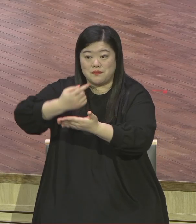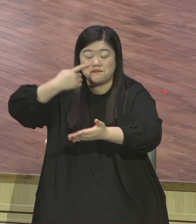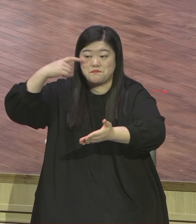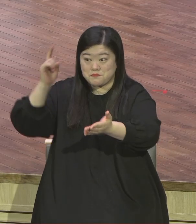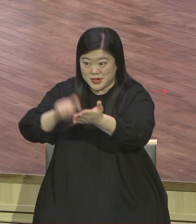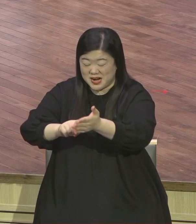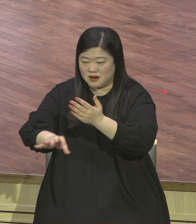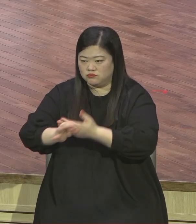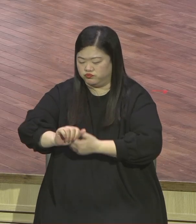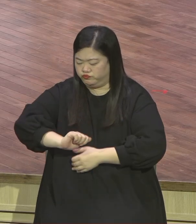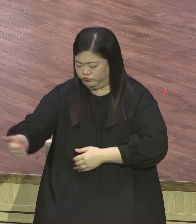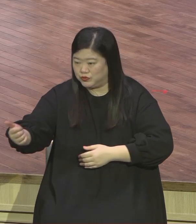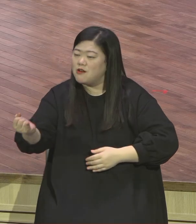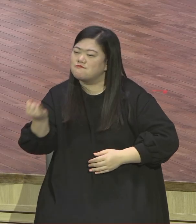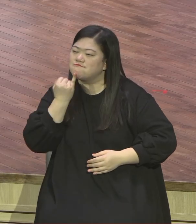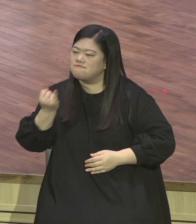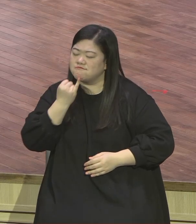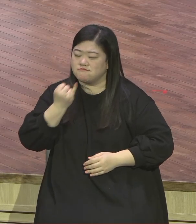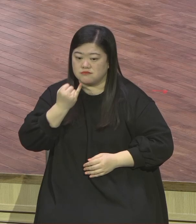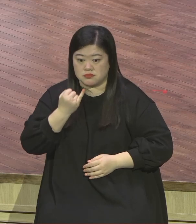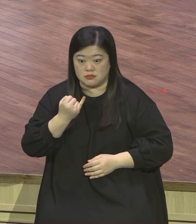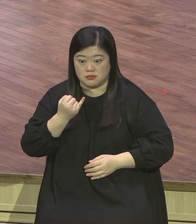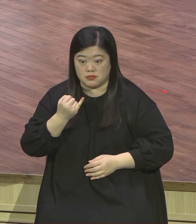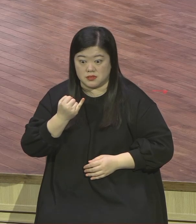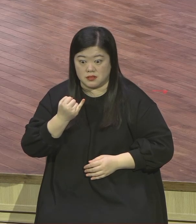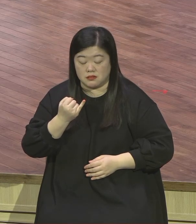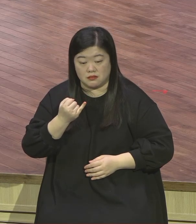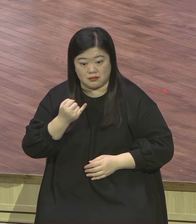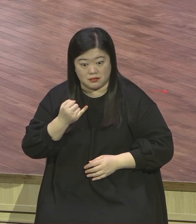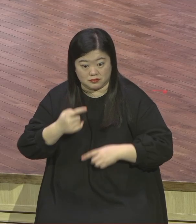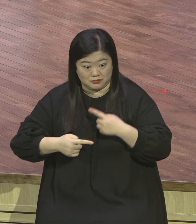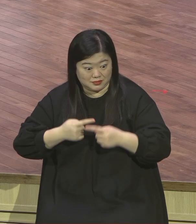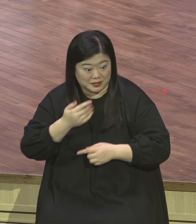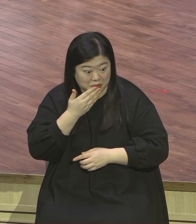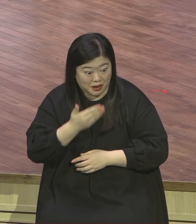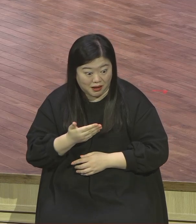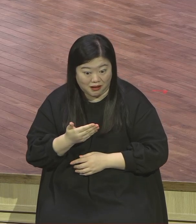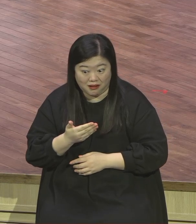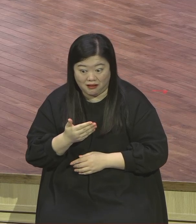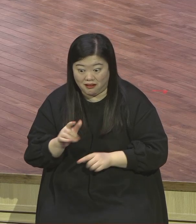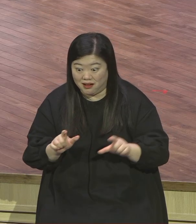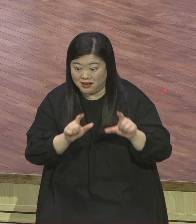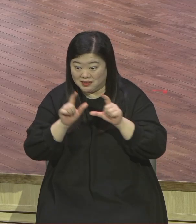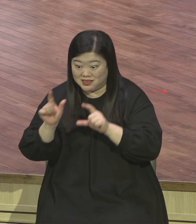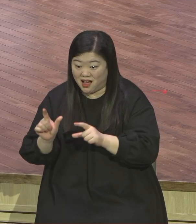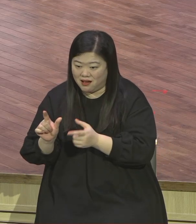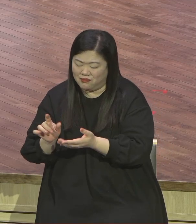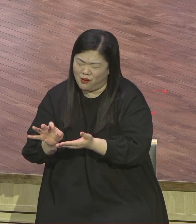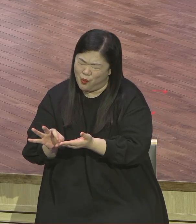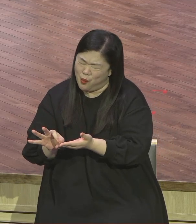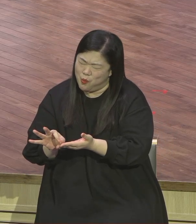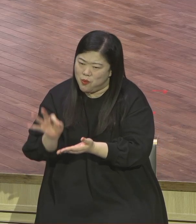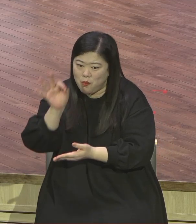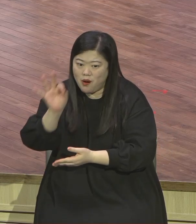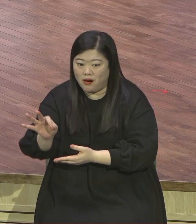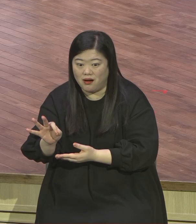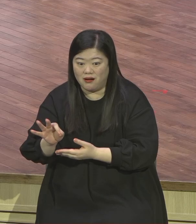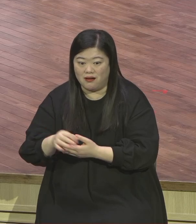얼마나 멋집니까 얼마나 가치있는 삶을 사는 이런 모습입니까 내 생명조차도